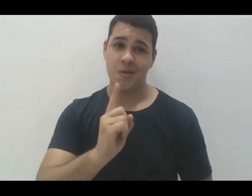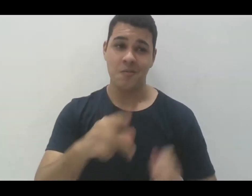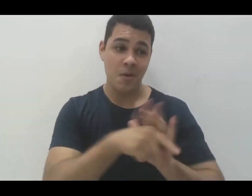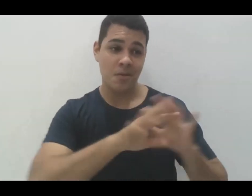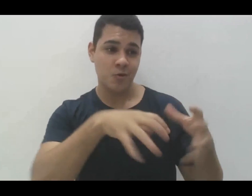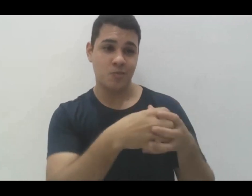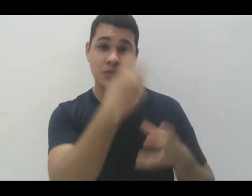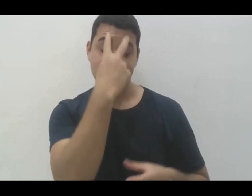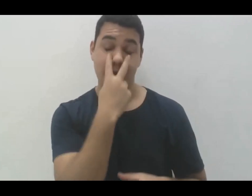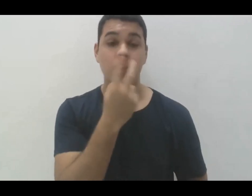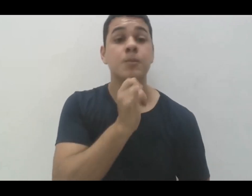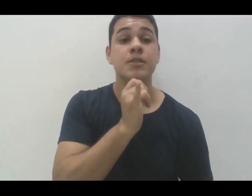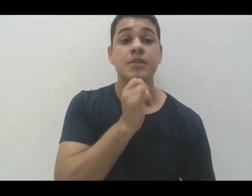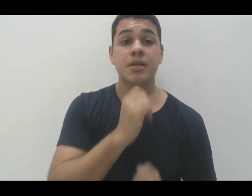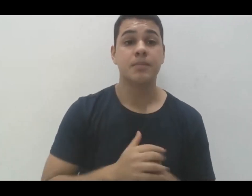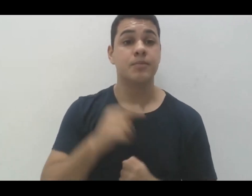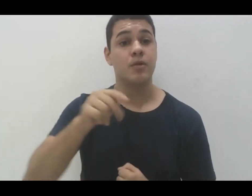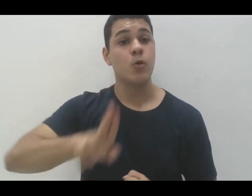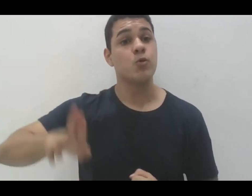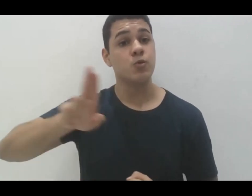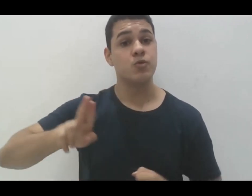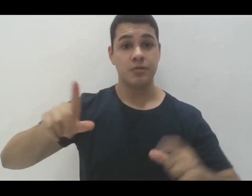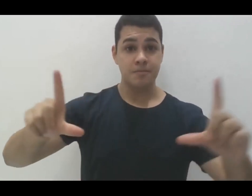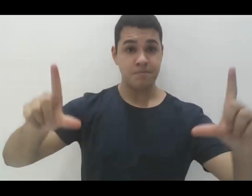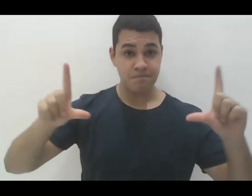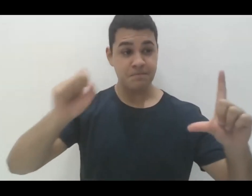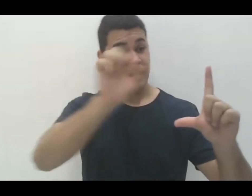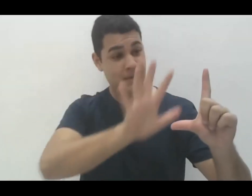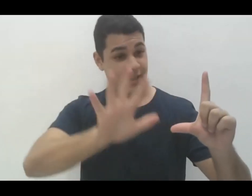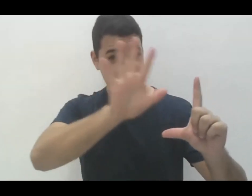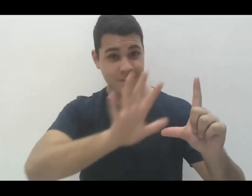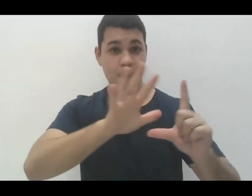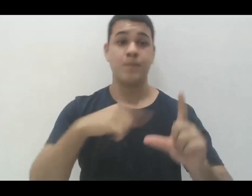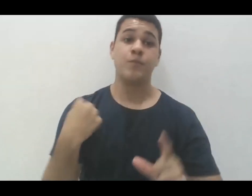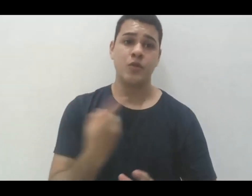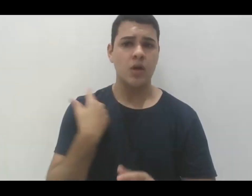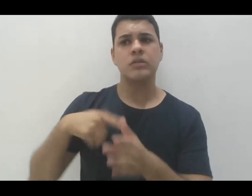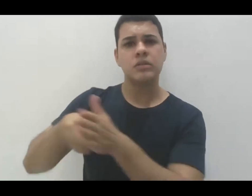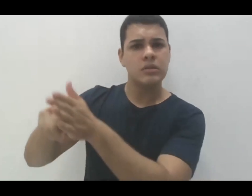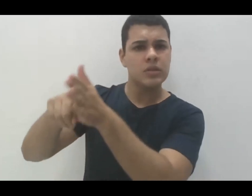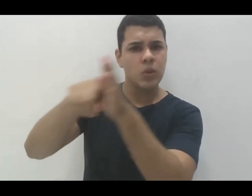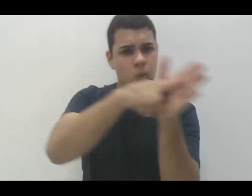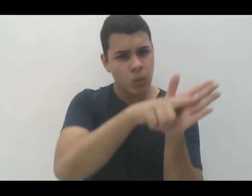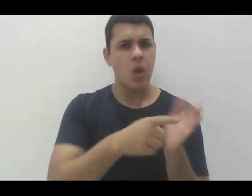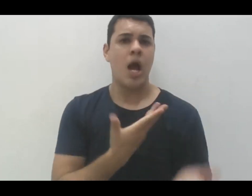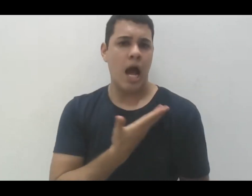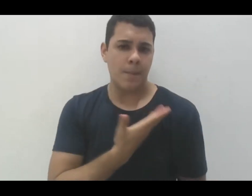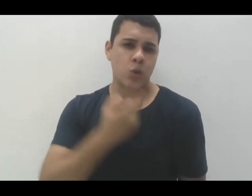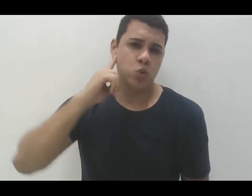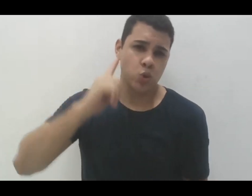por exemplo, a usabilidade das plataformas, fizemos aí um levantamento com os colegas surdos,